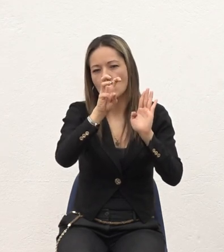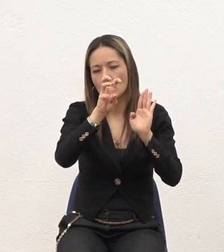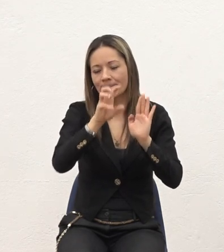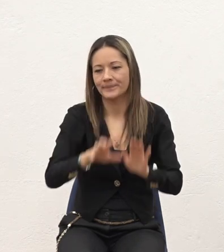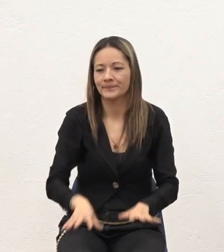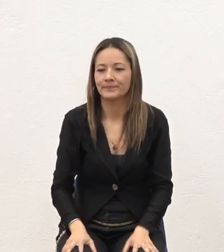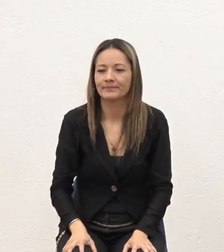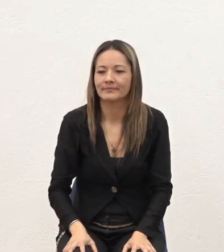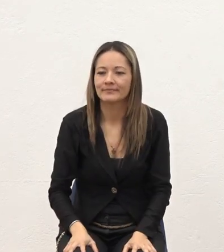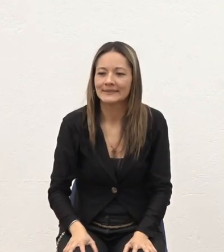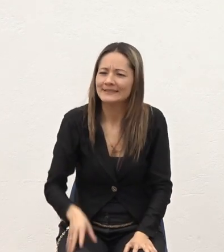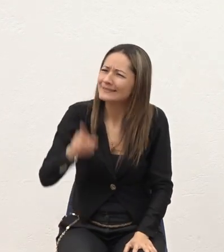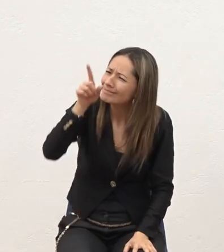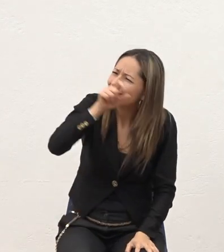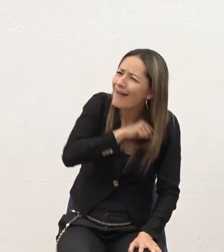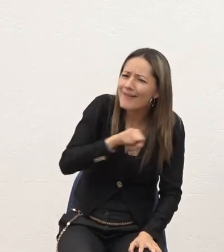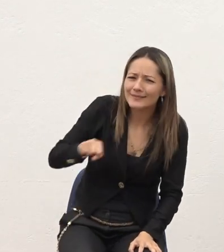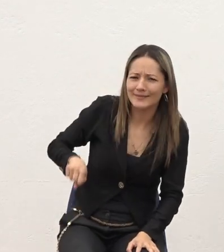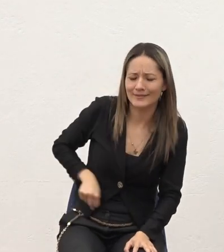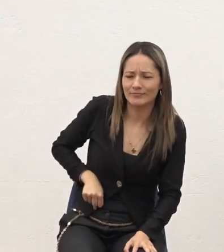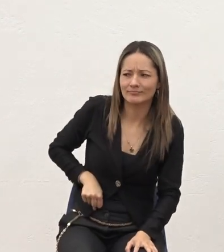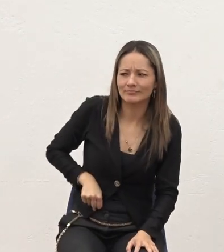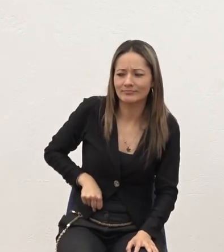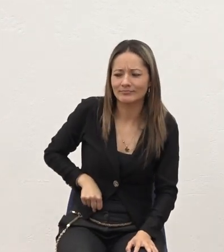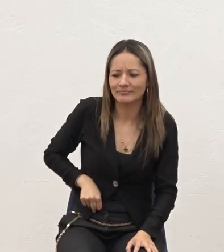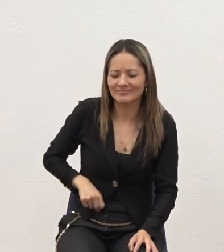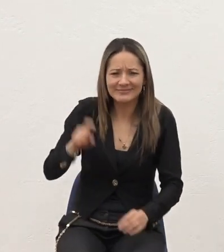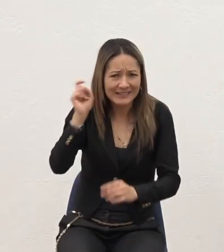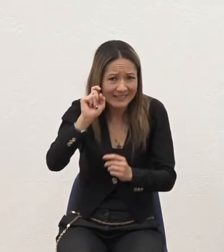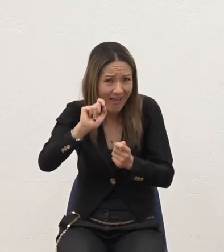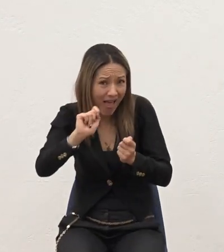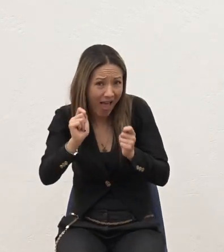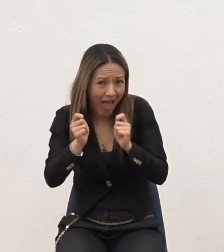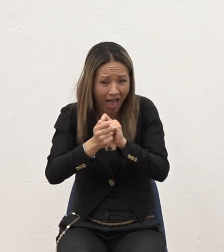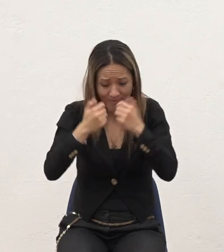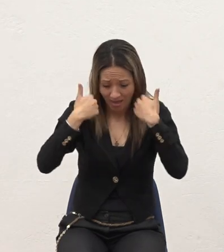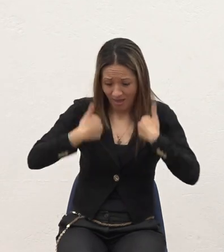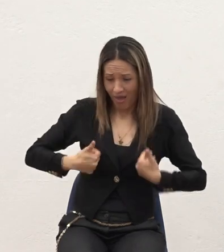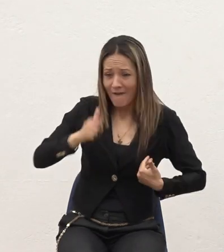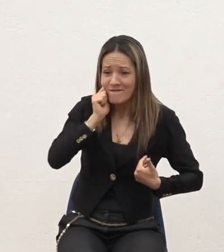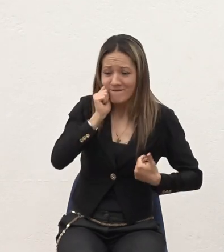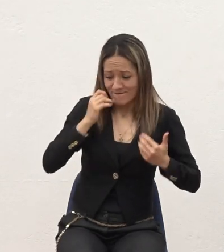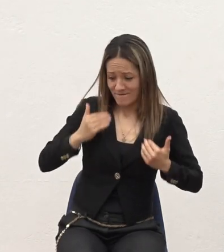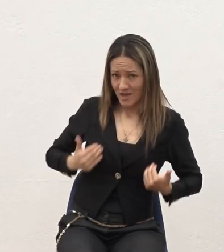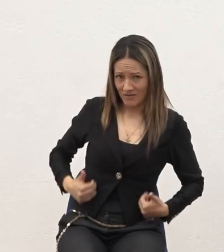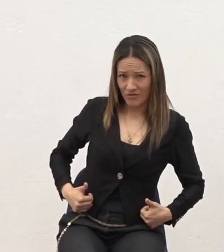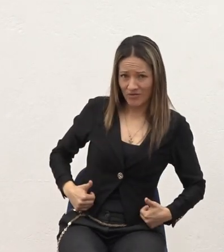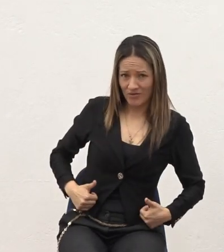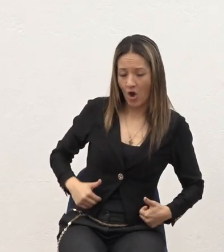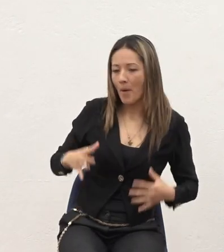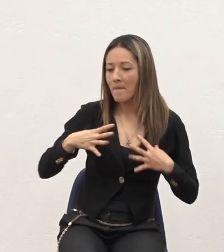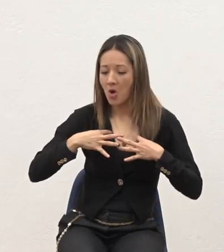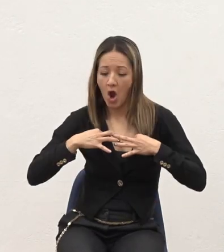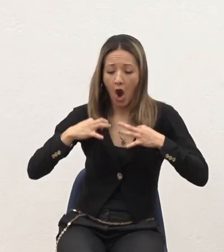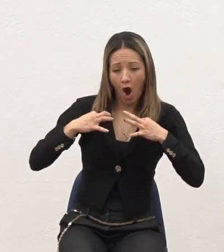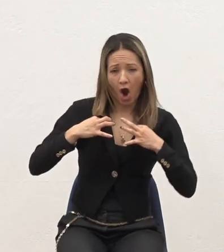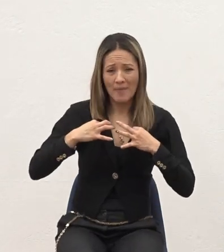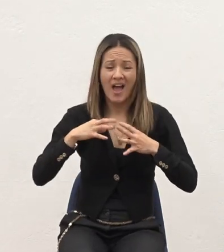El Señor No tuvo ni siquiera Que cambiarme Mi aspecto físico Mi vestimenta Porque no es que Ahora me toca